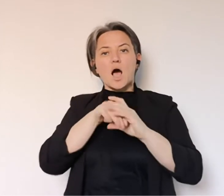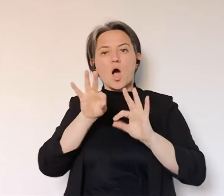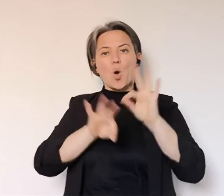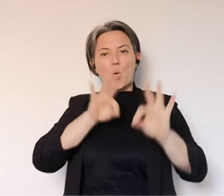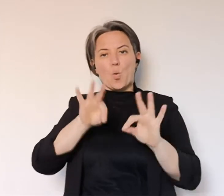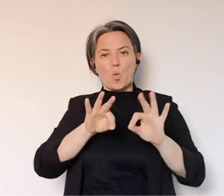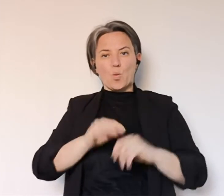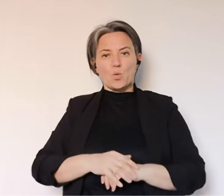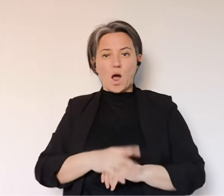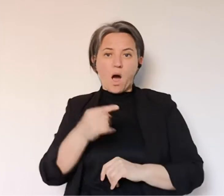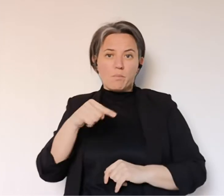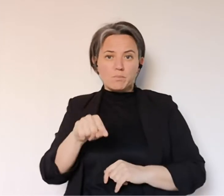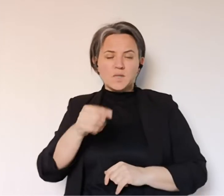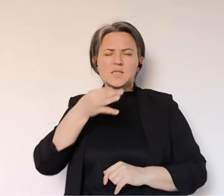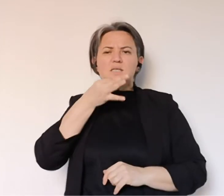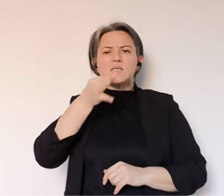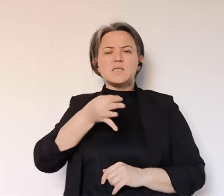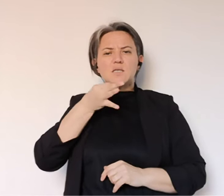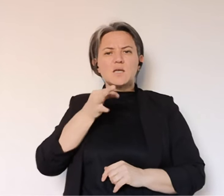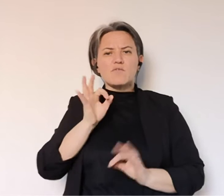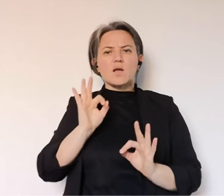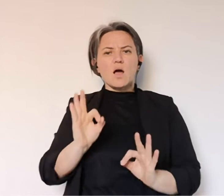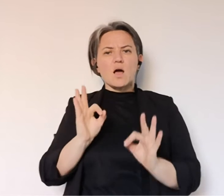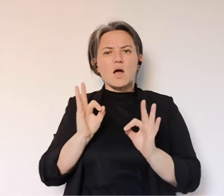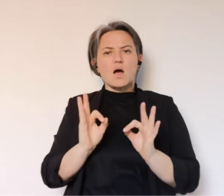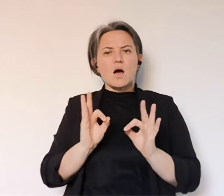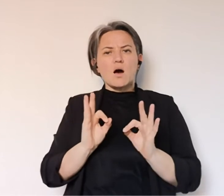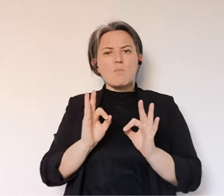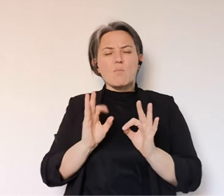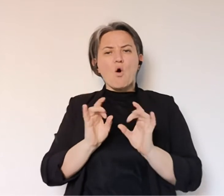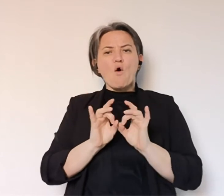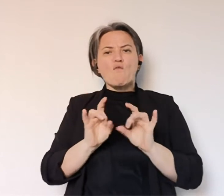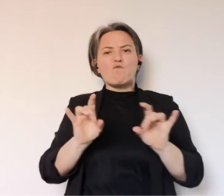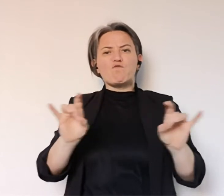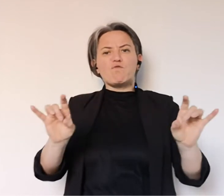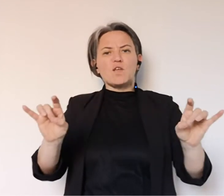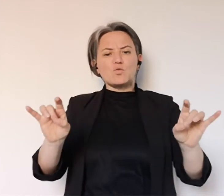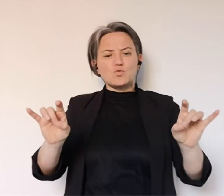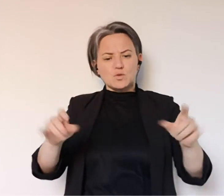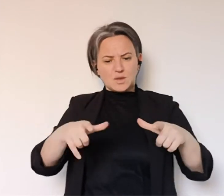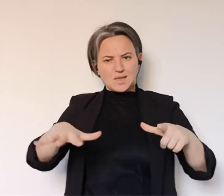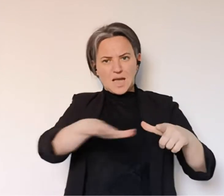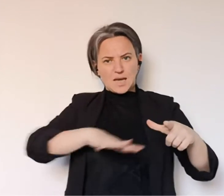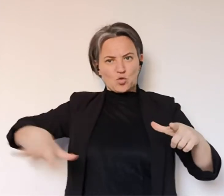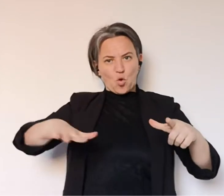9.000 le persone che oggi vengono curate direttamente a casa. Questo racconta anche di un decorso del